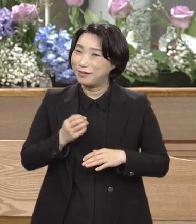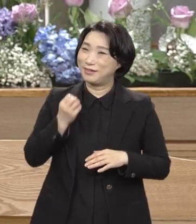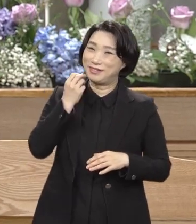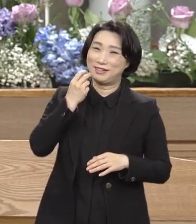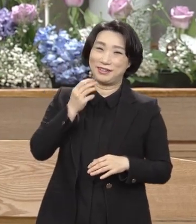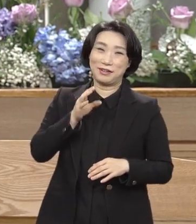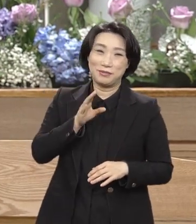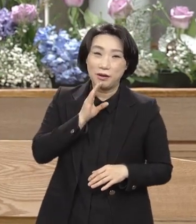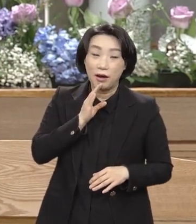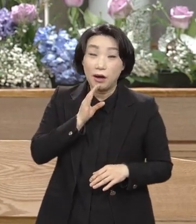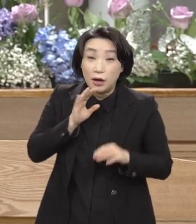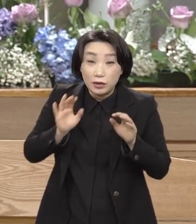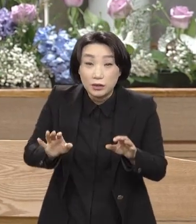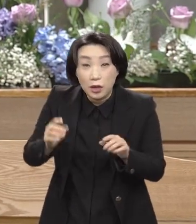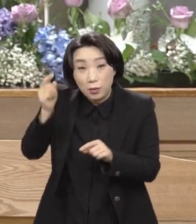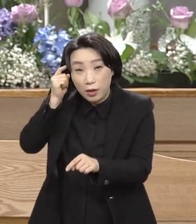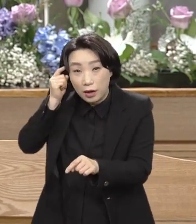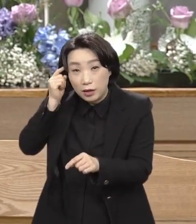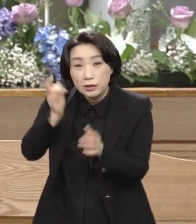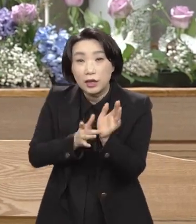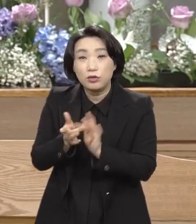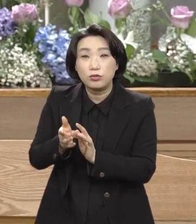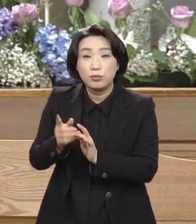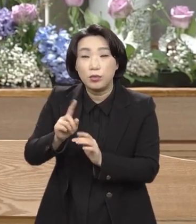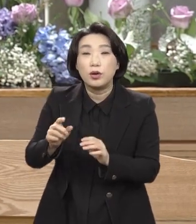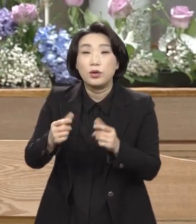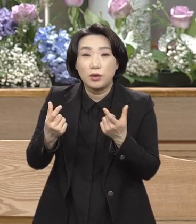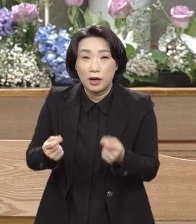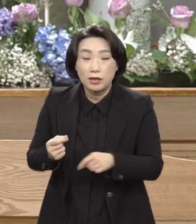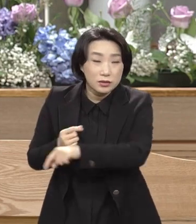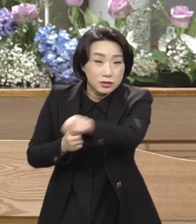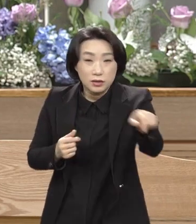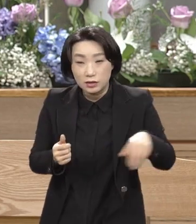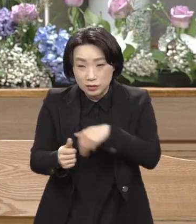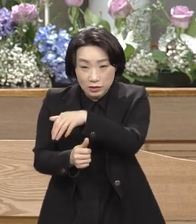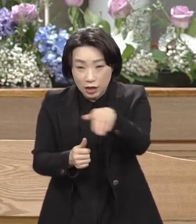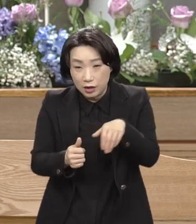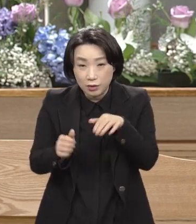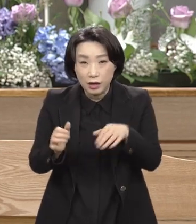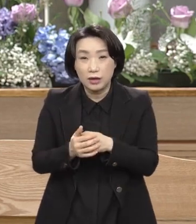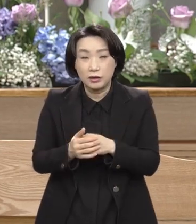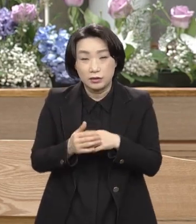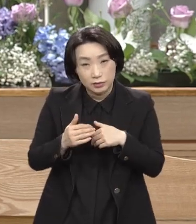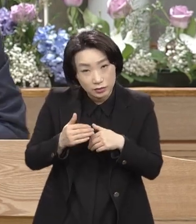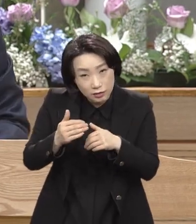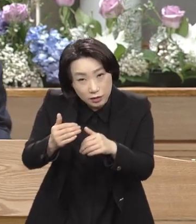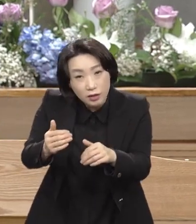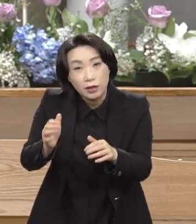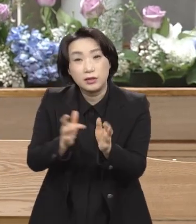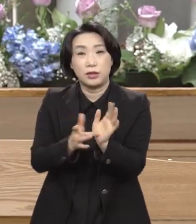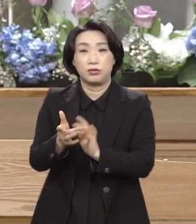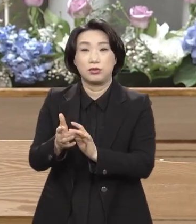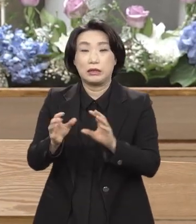예수님은 이렇게 해서 이렇게. 이런 길을 통해서 예수님이 이 땅에 와서